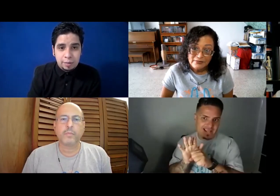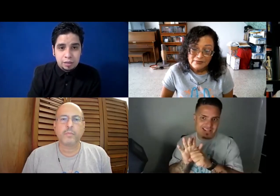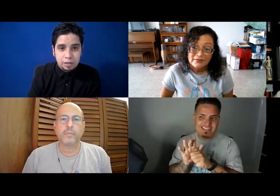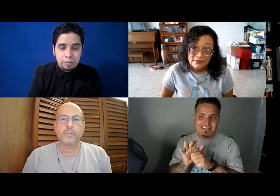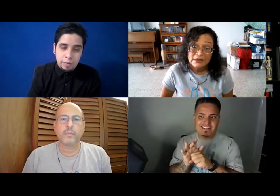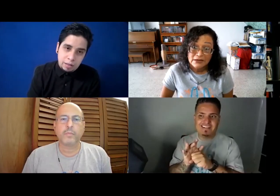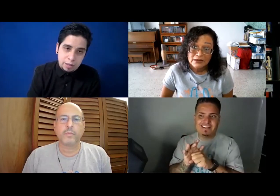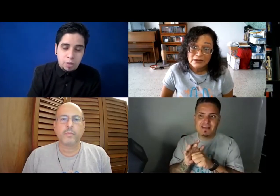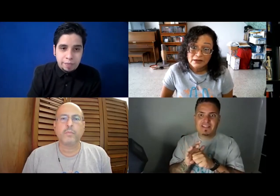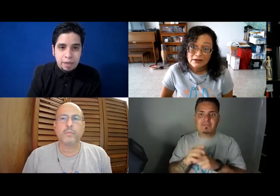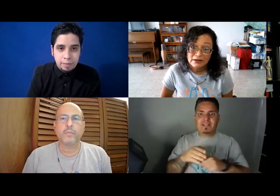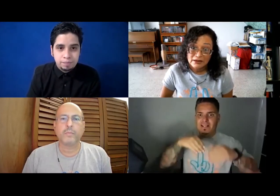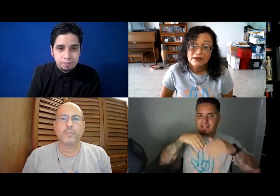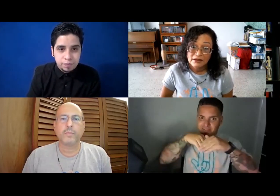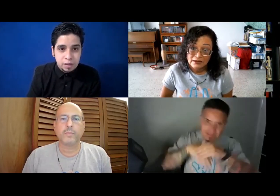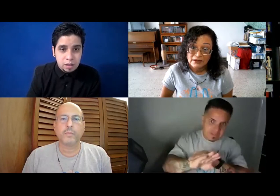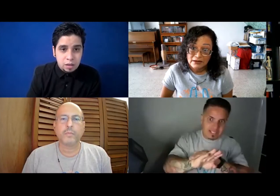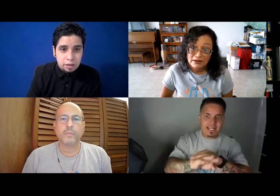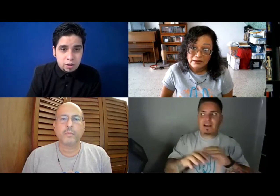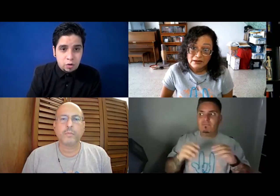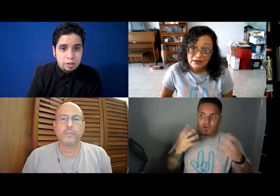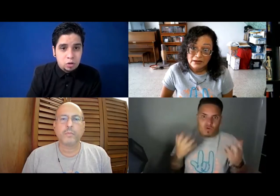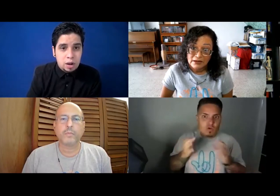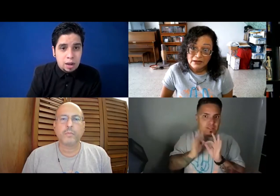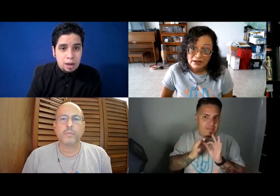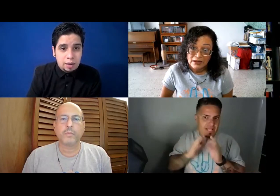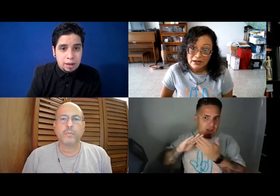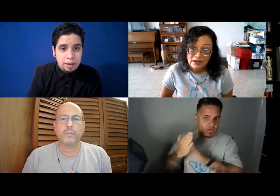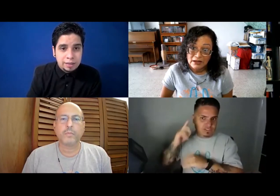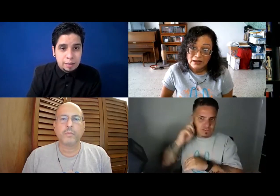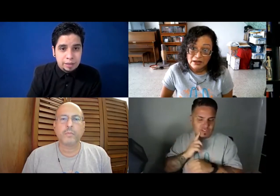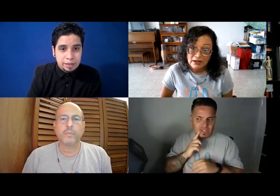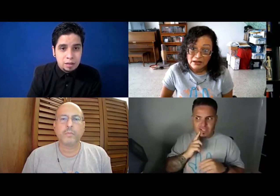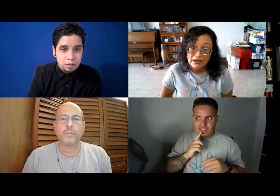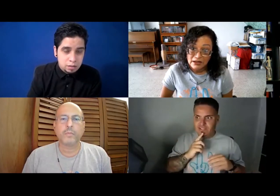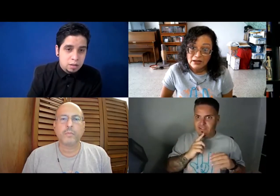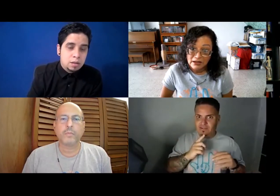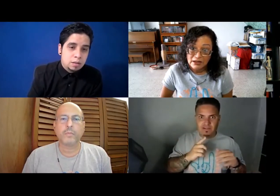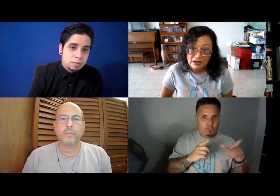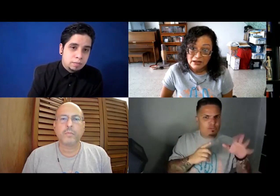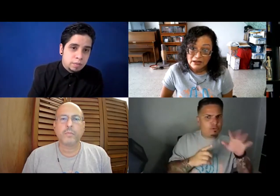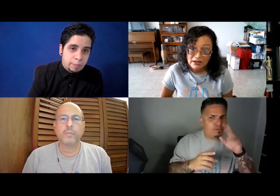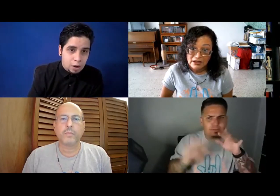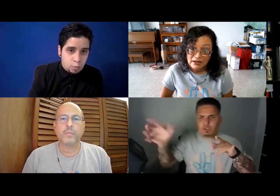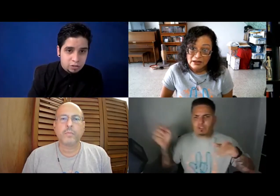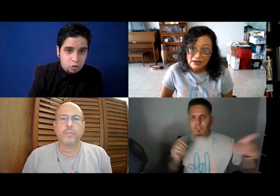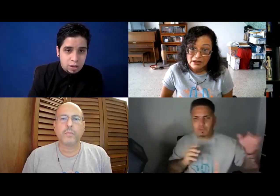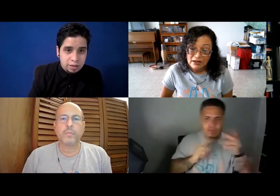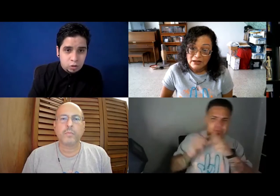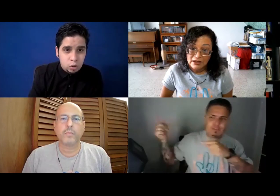recientemente, ¿verdad? En el de pandemia, que yo entro a, ¿verdad? A interpretar para la comunidad solda y todo el mundo